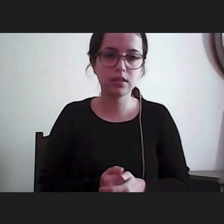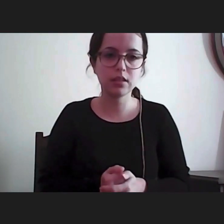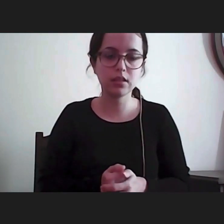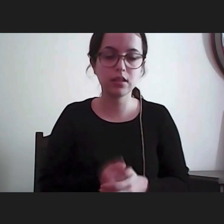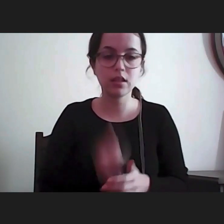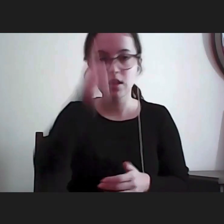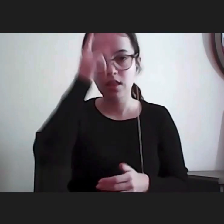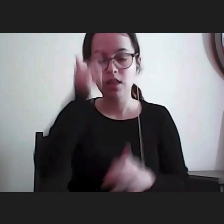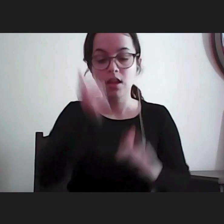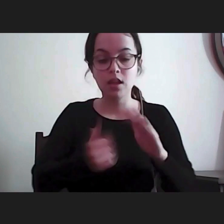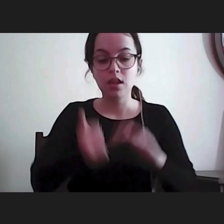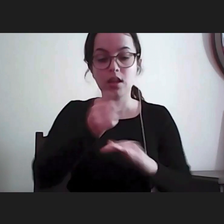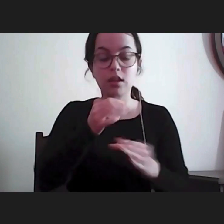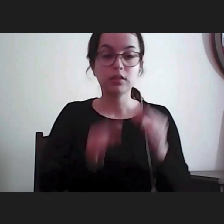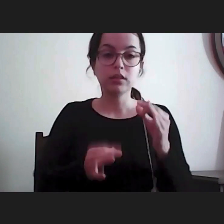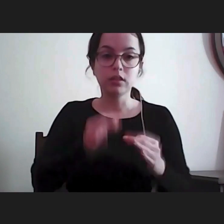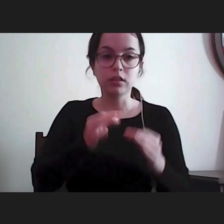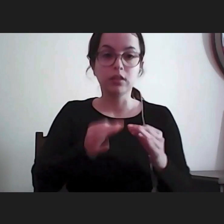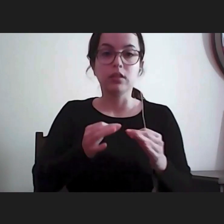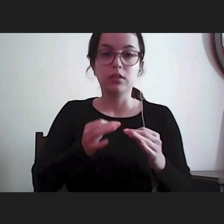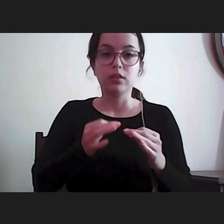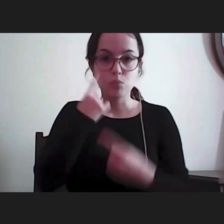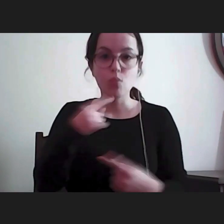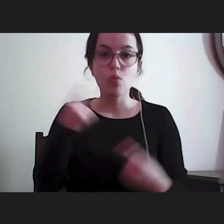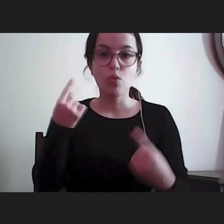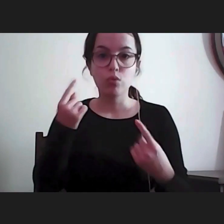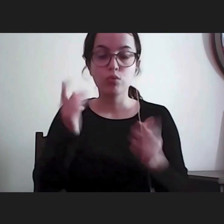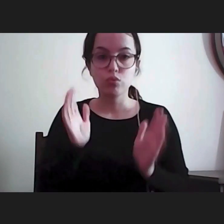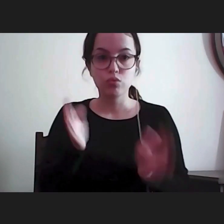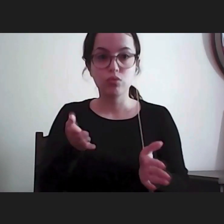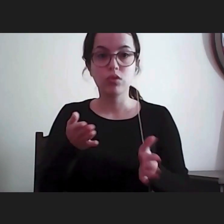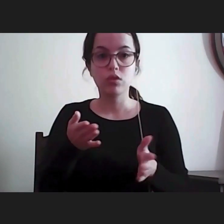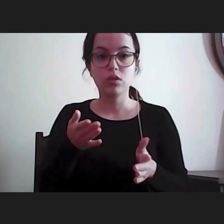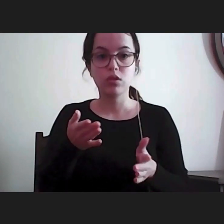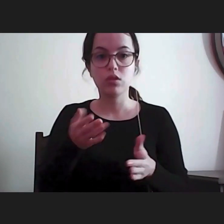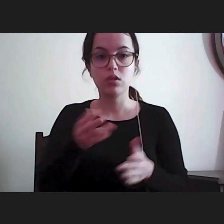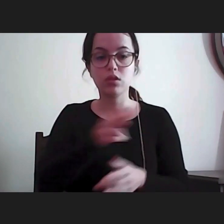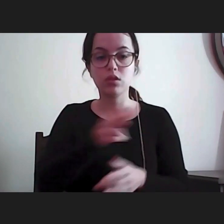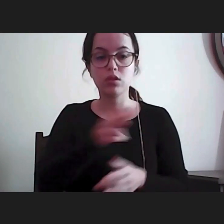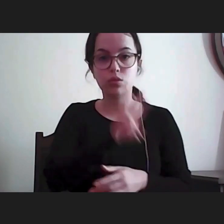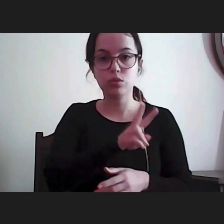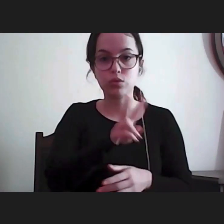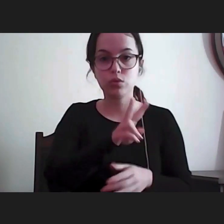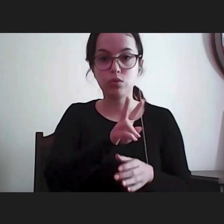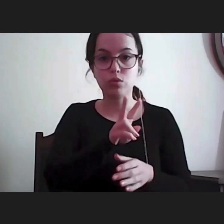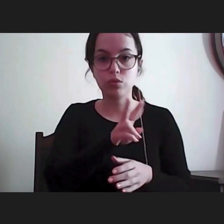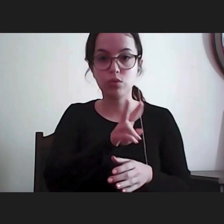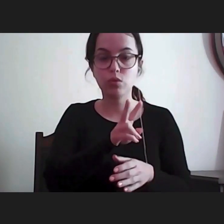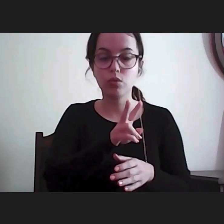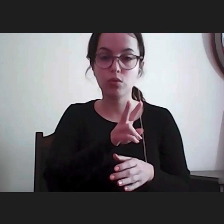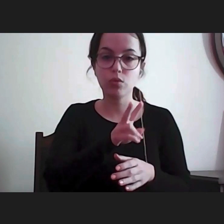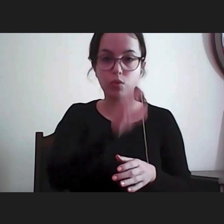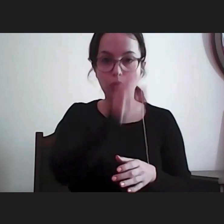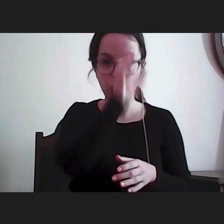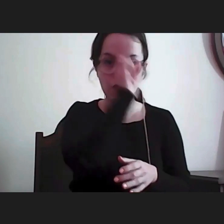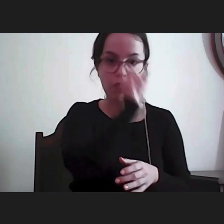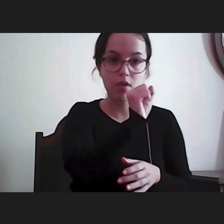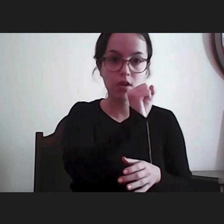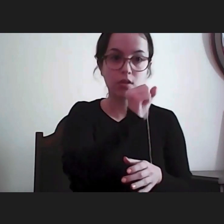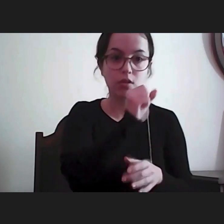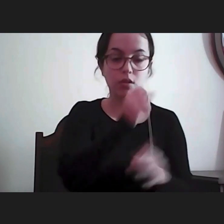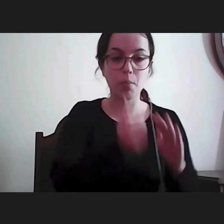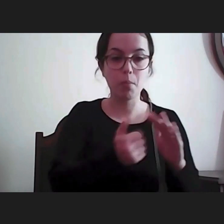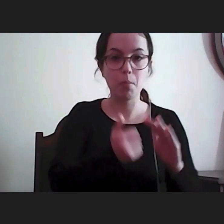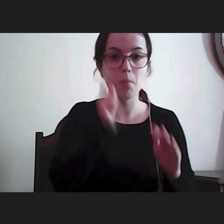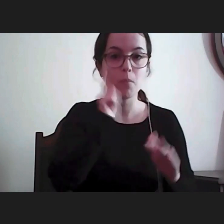assumido quando foi no início do segundo mandato da senhora Provedora, uma especial